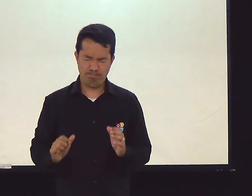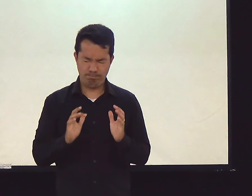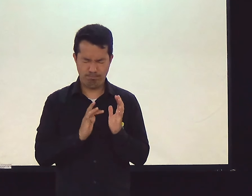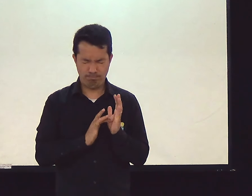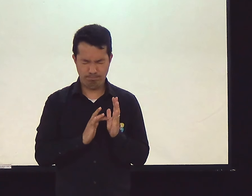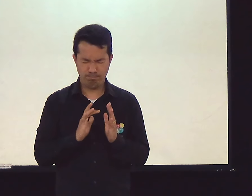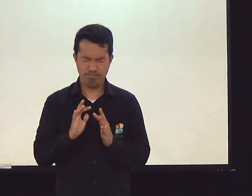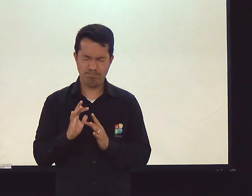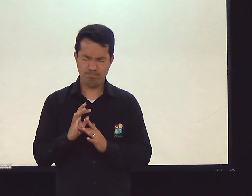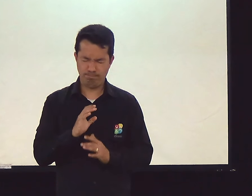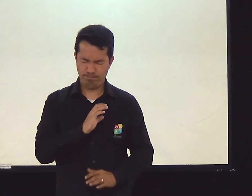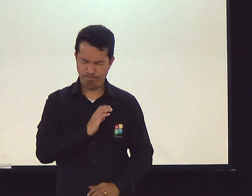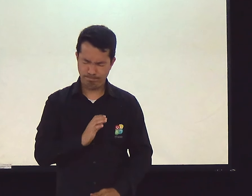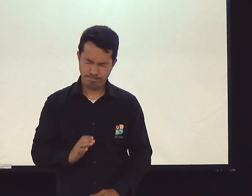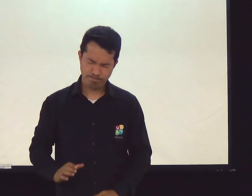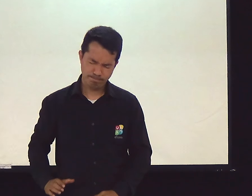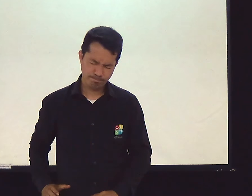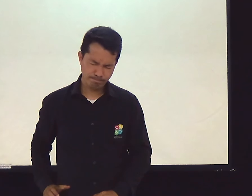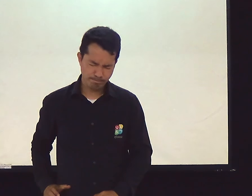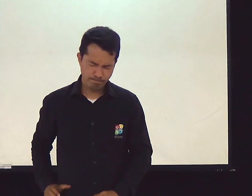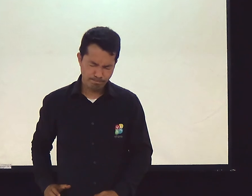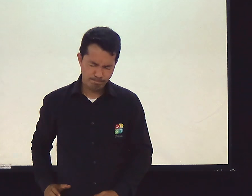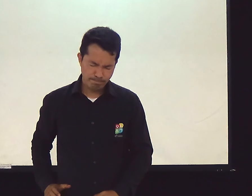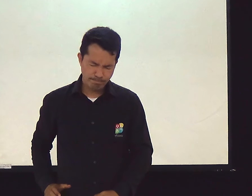Senhor Jesus. Senhor Jesus Cristo.